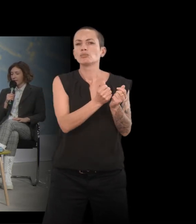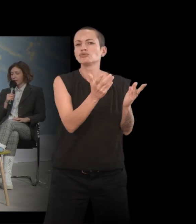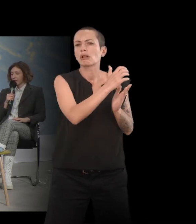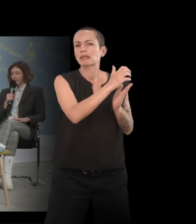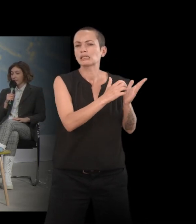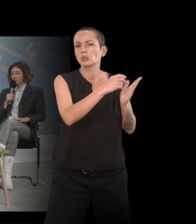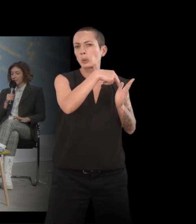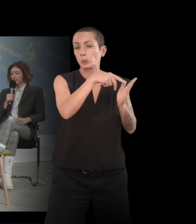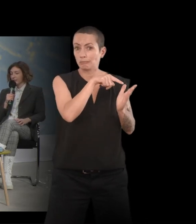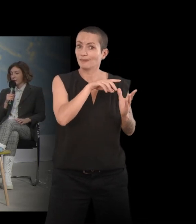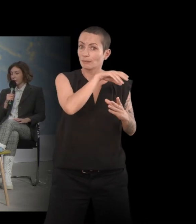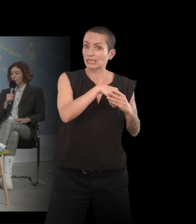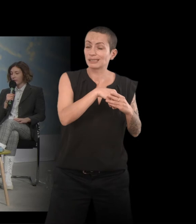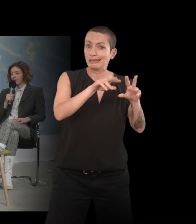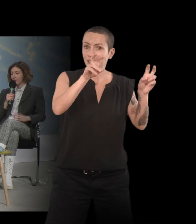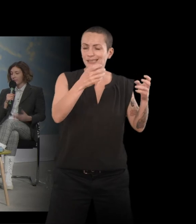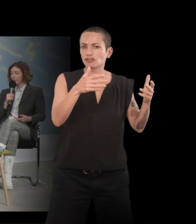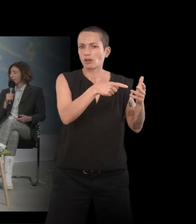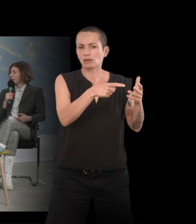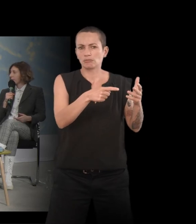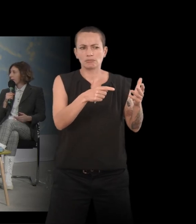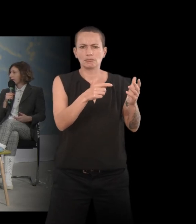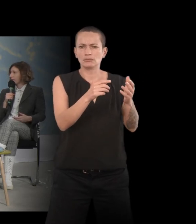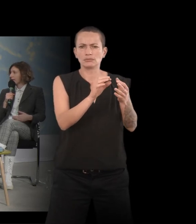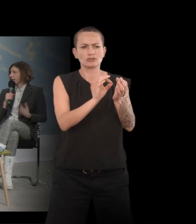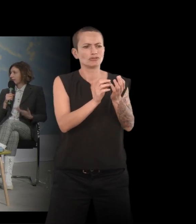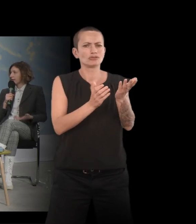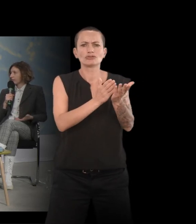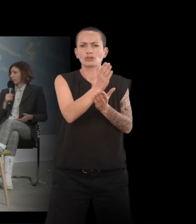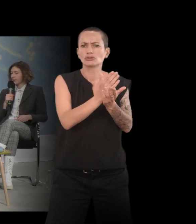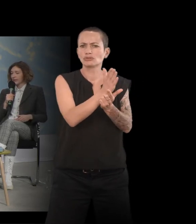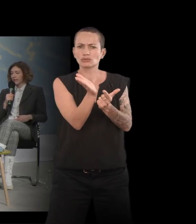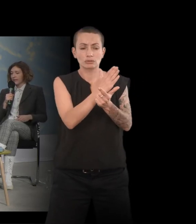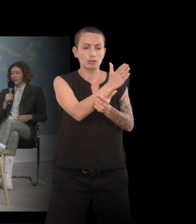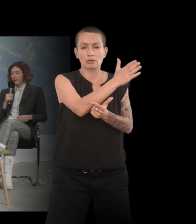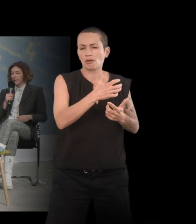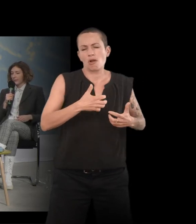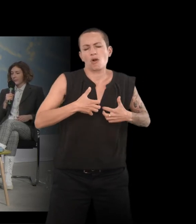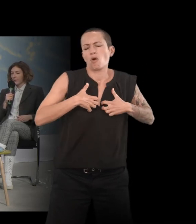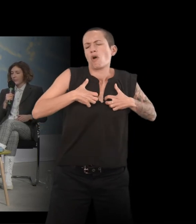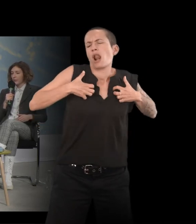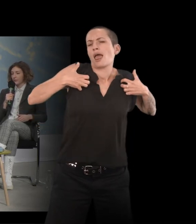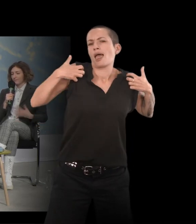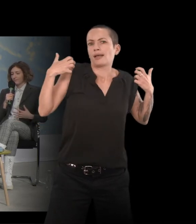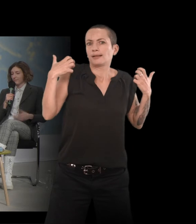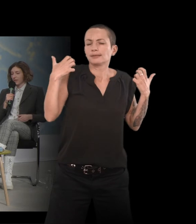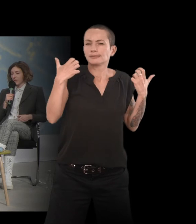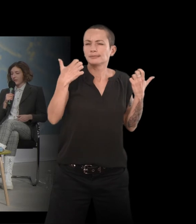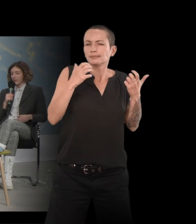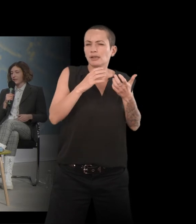Et déjà, il y a ce titre, Hors de moi, qui est à la fois le rapport à la colère, être hors de soi. Et moi, j'ai